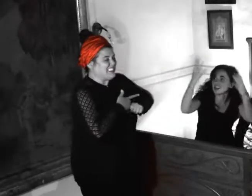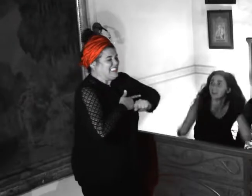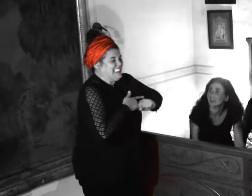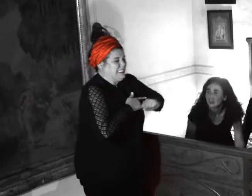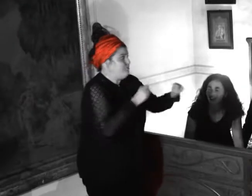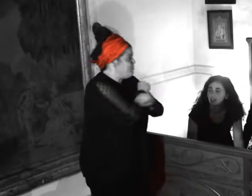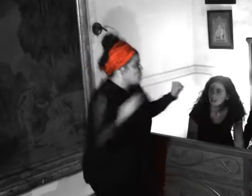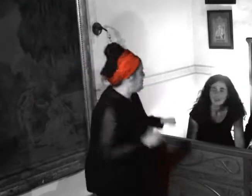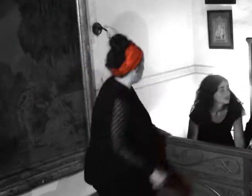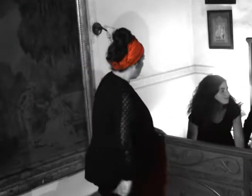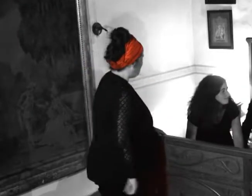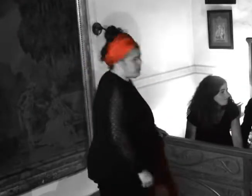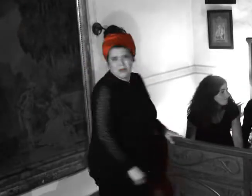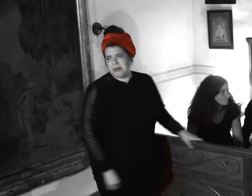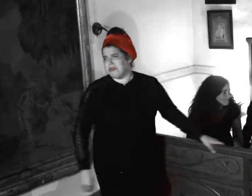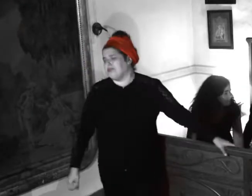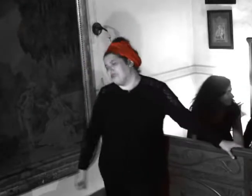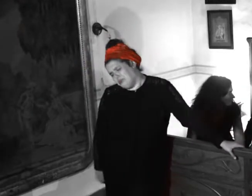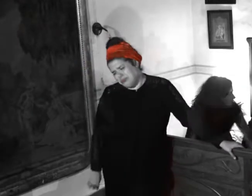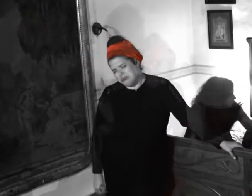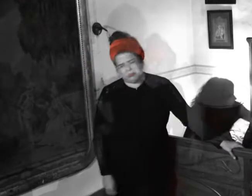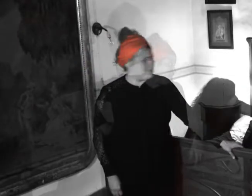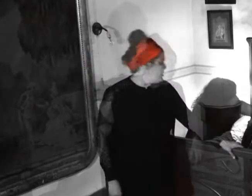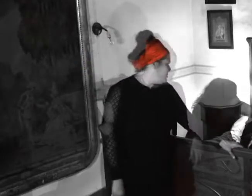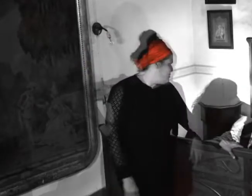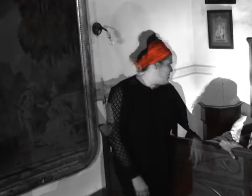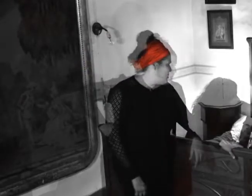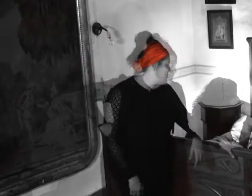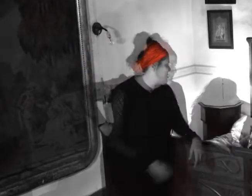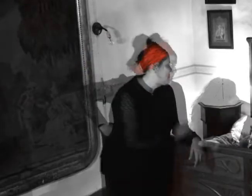madera corazón, lo sacar Yo he